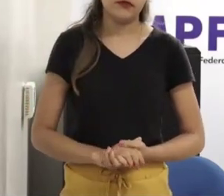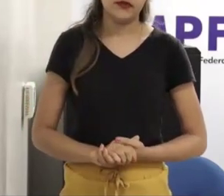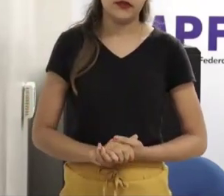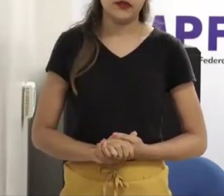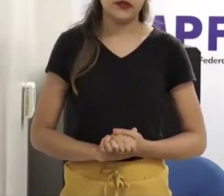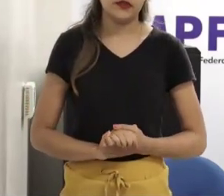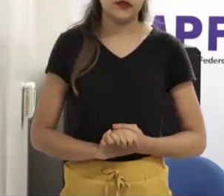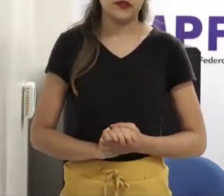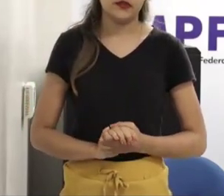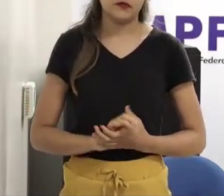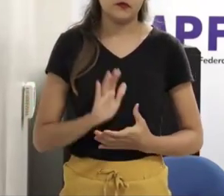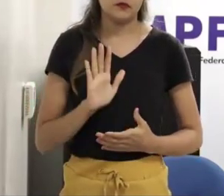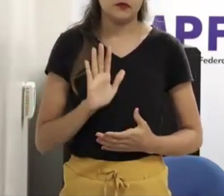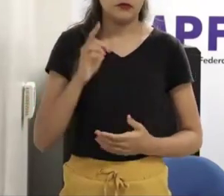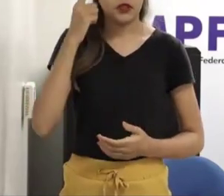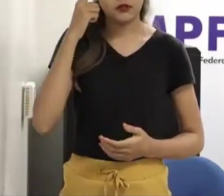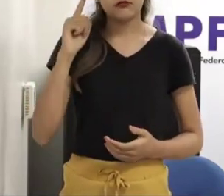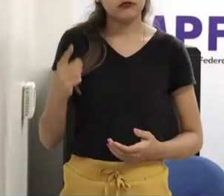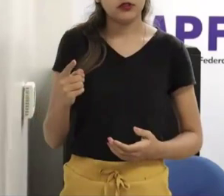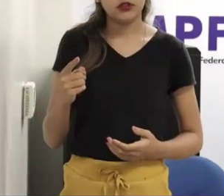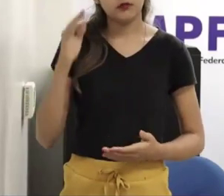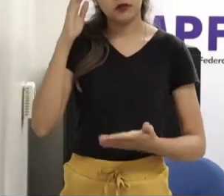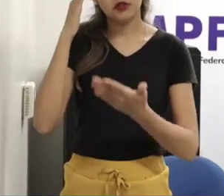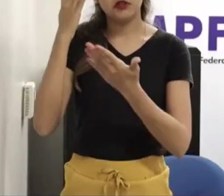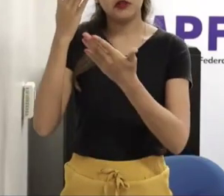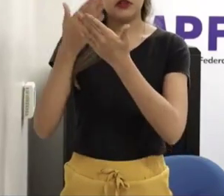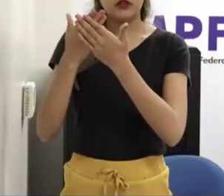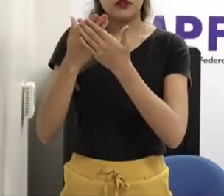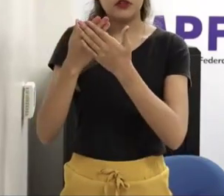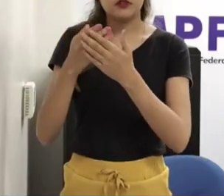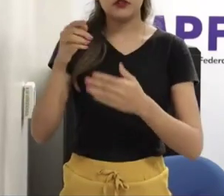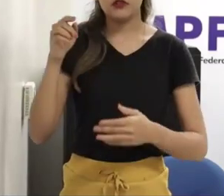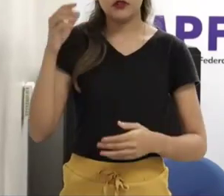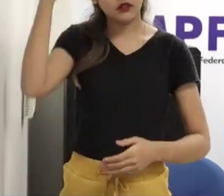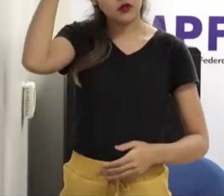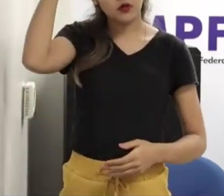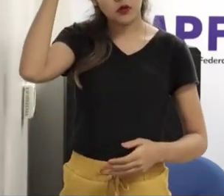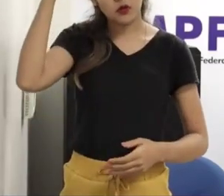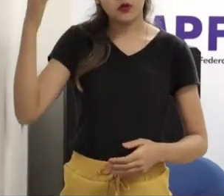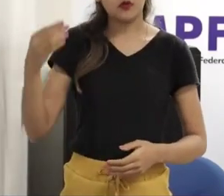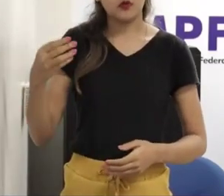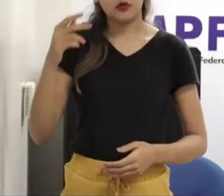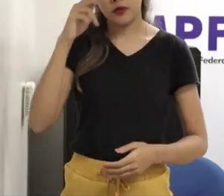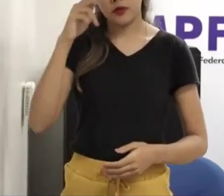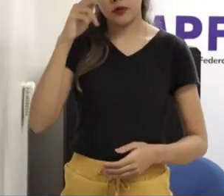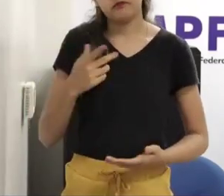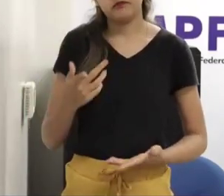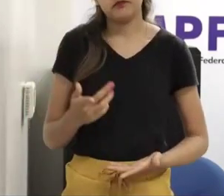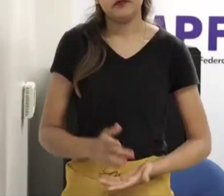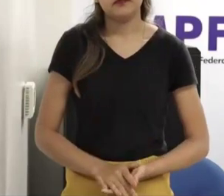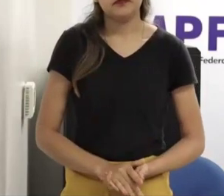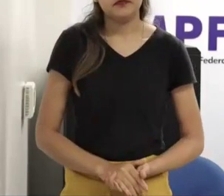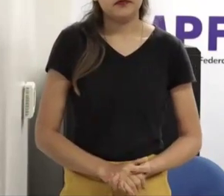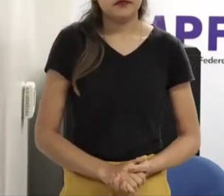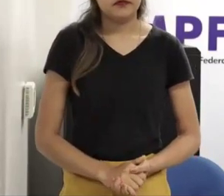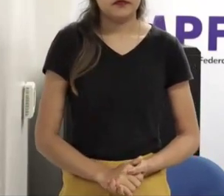cabeça do jovem, ele fez uma participação. Dá para fazer o mesmo comparativo de uma pessoa que sofre um estupro, e que